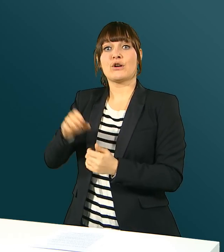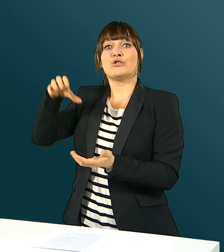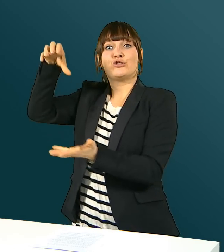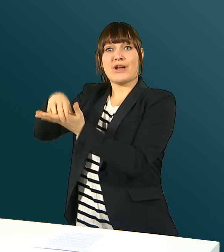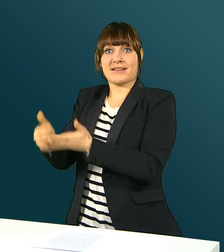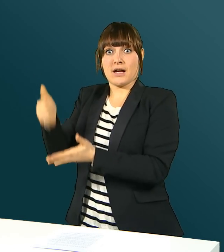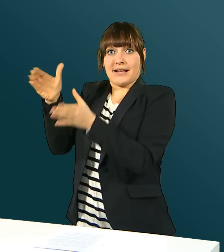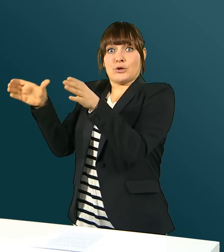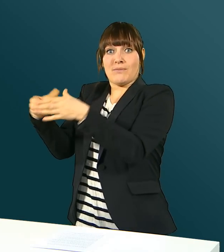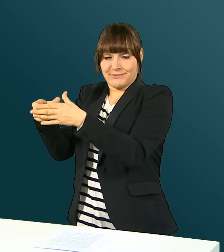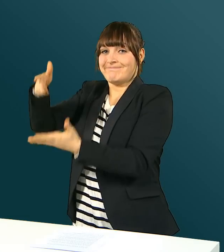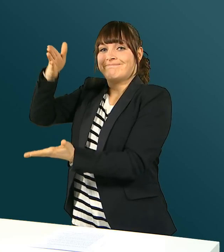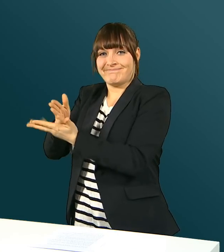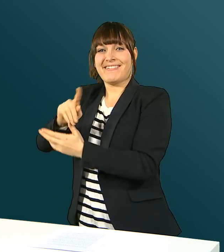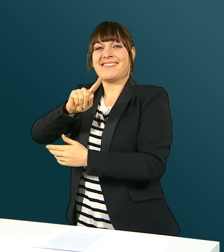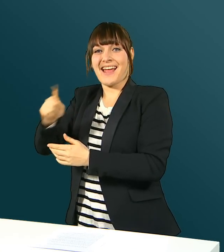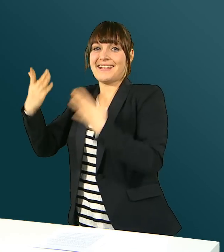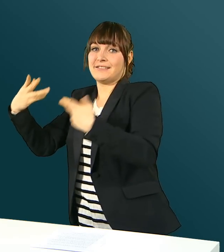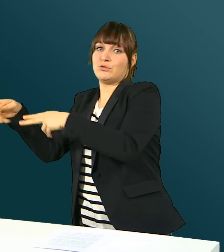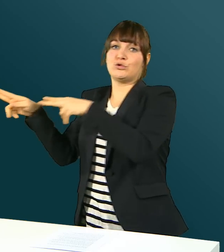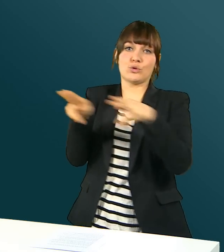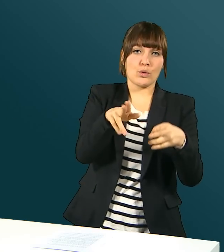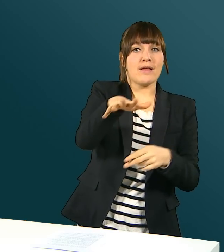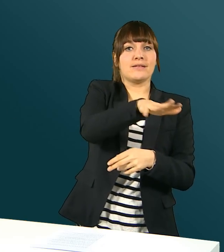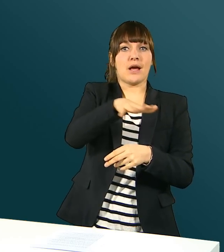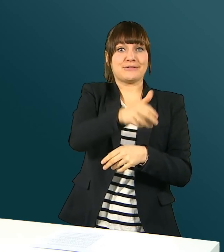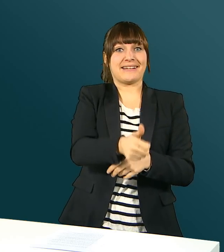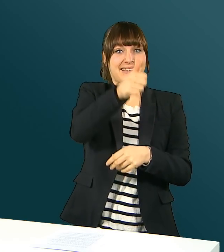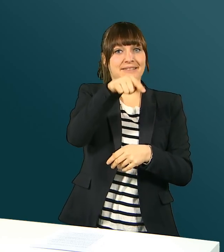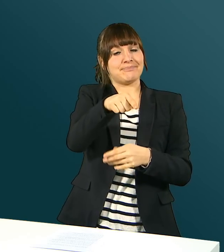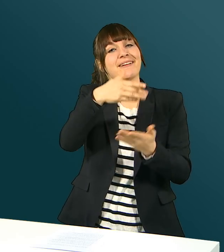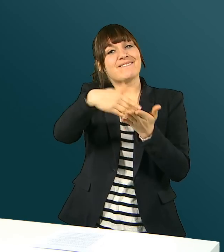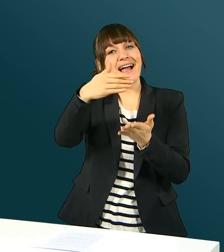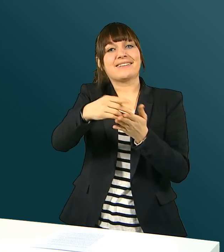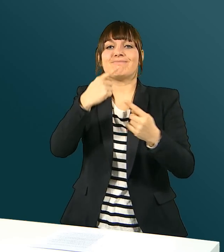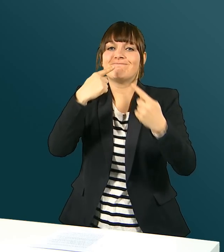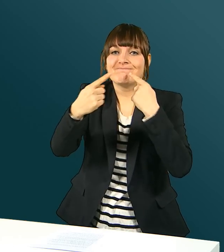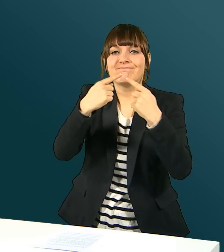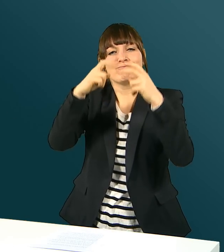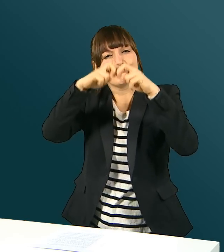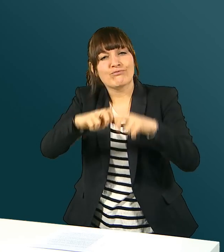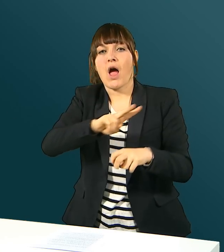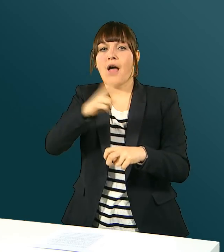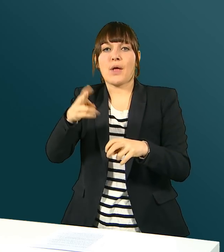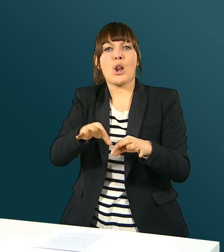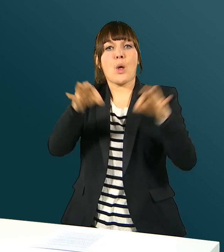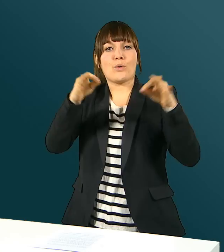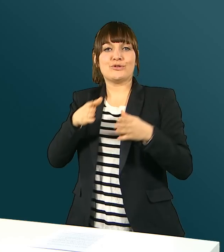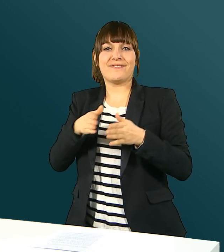Ständeratskommission entschied sich dagegen. Nun geht die Debatte zurück in den Nationalrat, die nun dieses Thema neu diskutieren